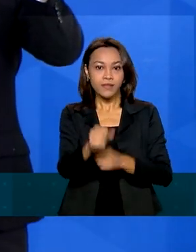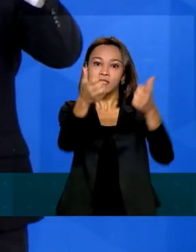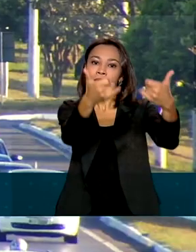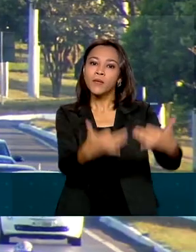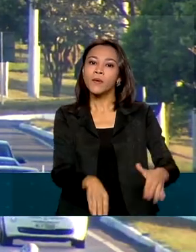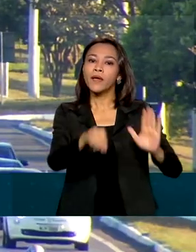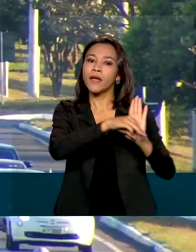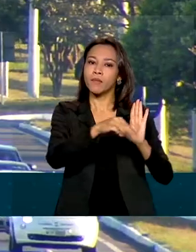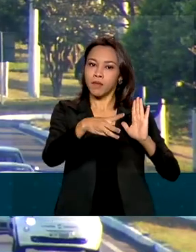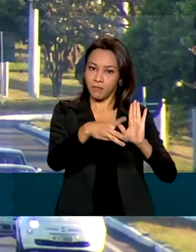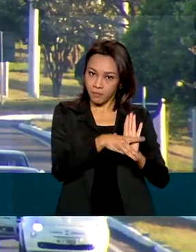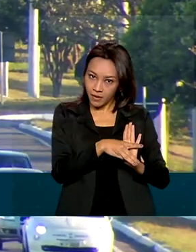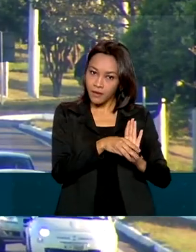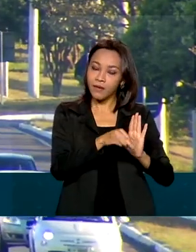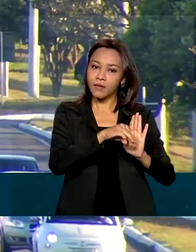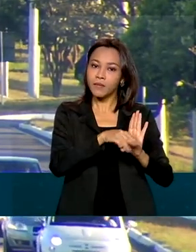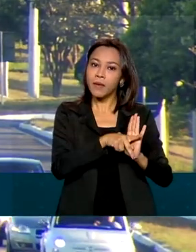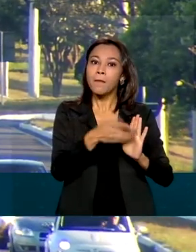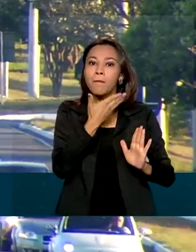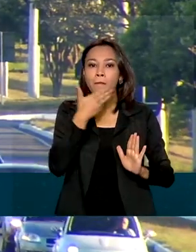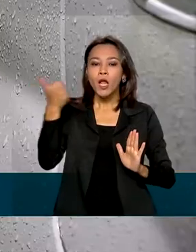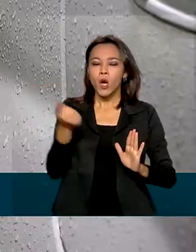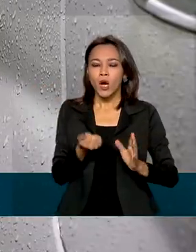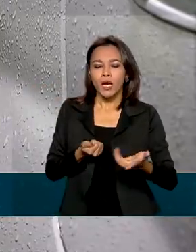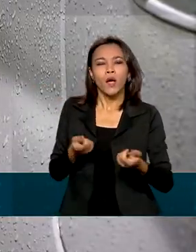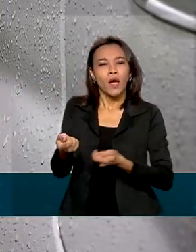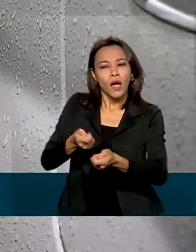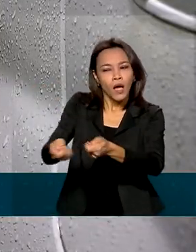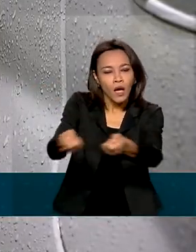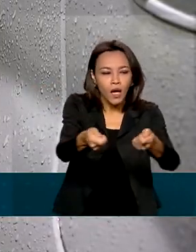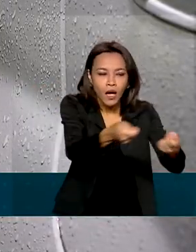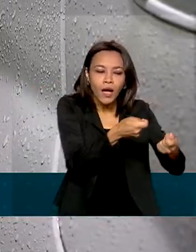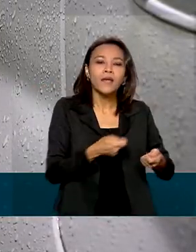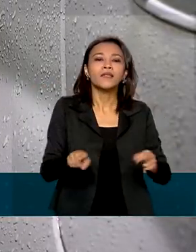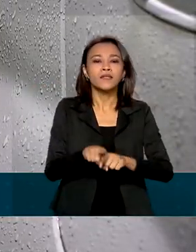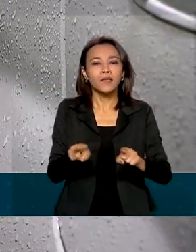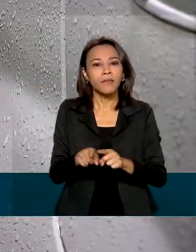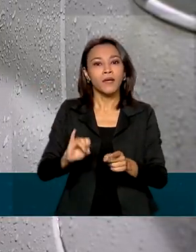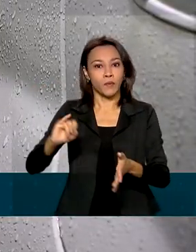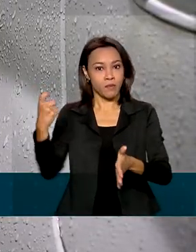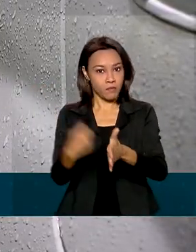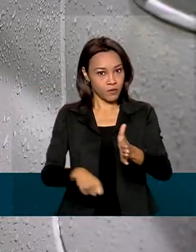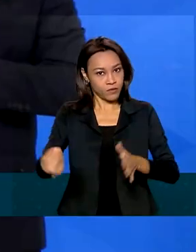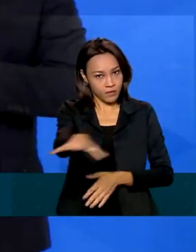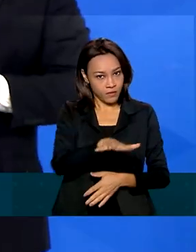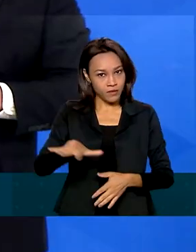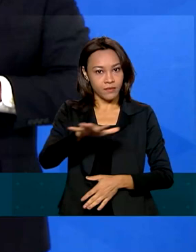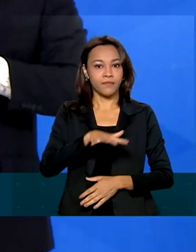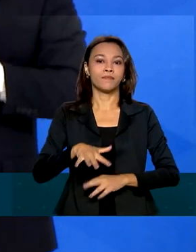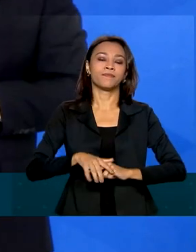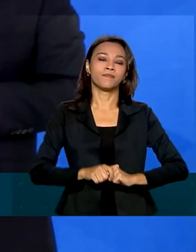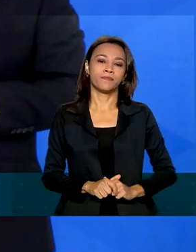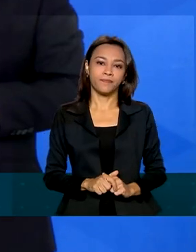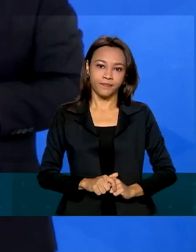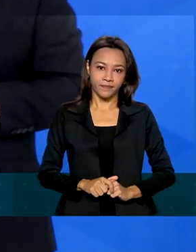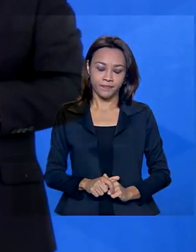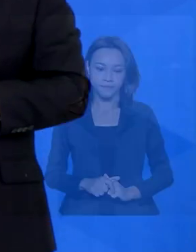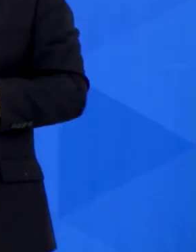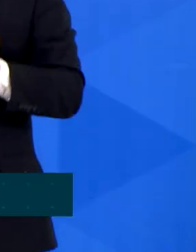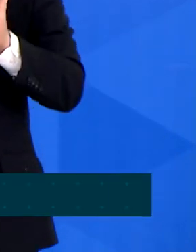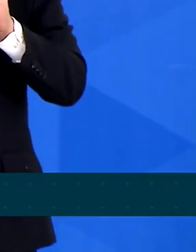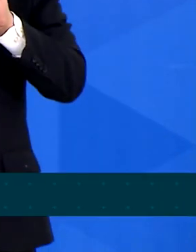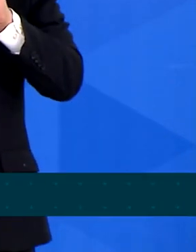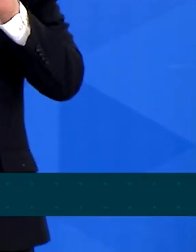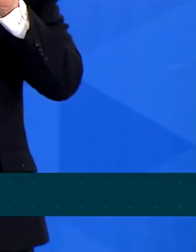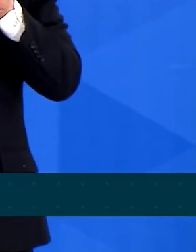provisória melhora a regulamentação do mercado e dos tributos do setor de combustíveis. A medida provisória